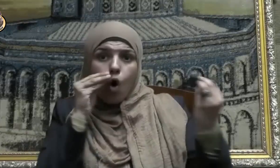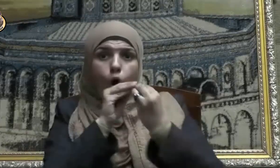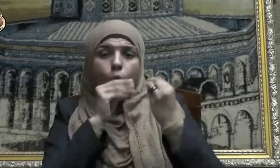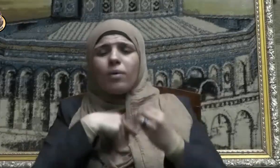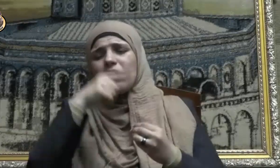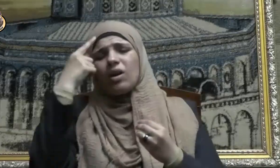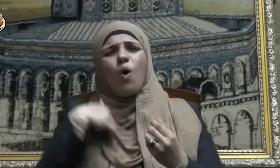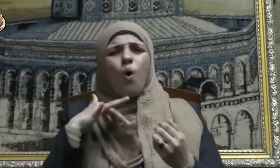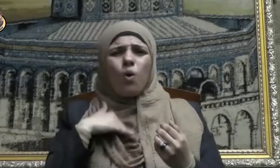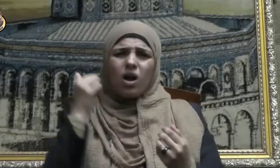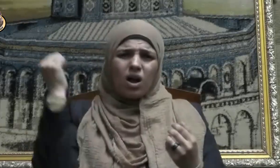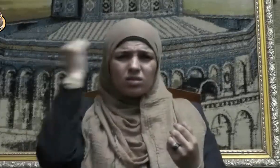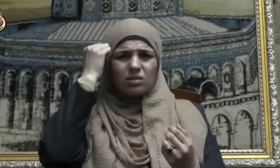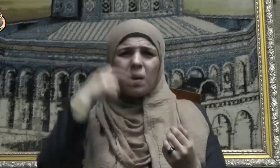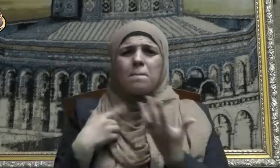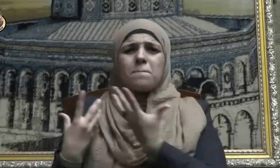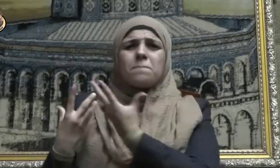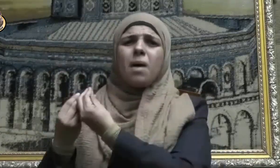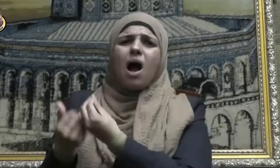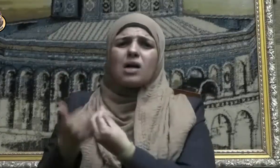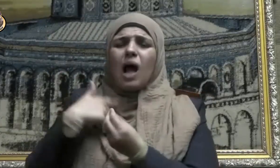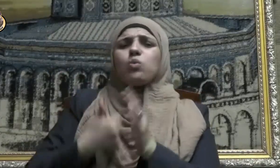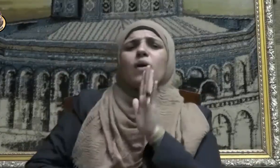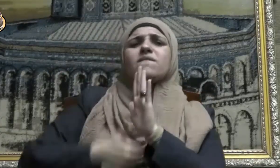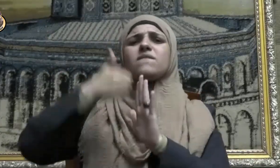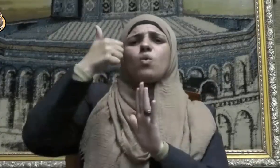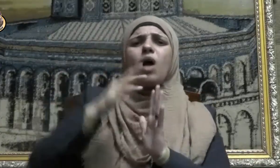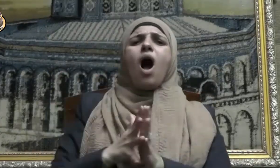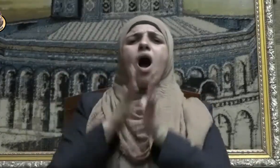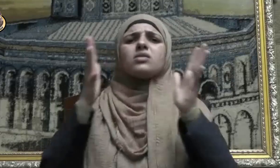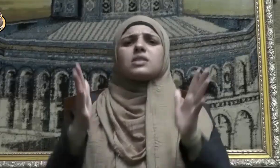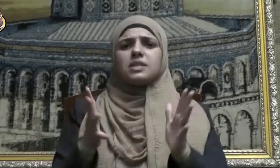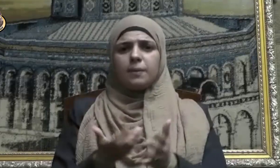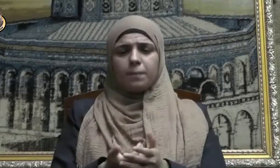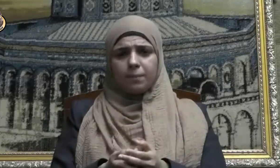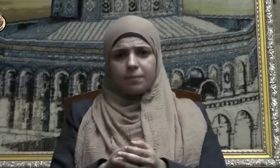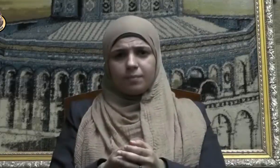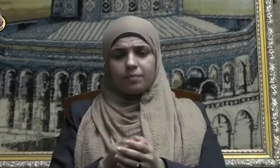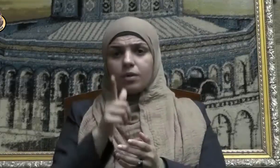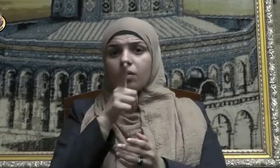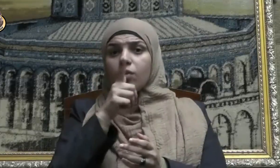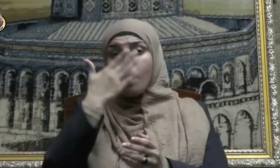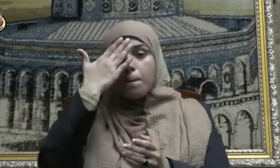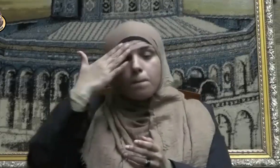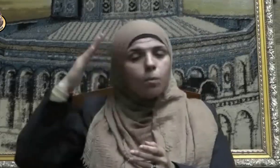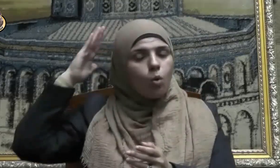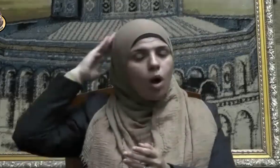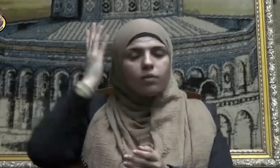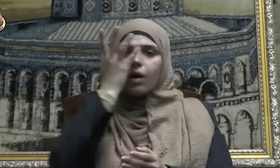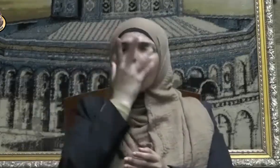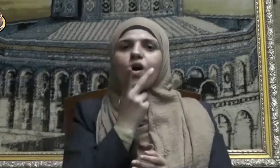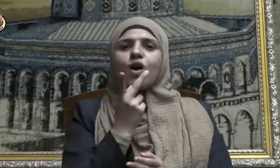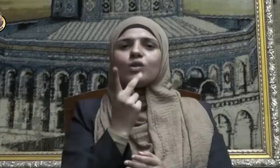كنت معهم فأفوز فوزا عظيما فالمنافق يفرح